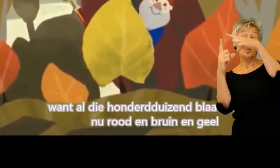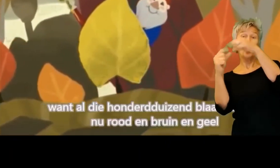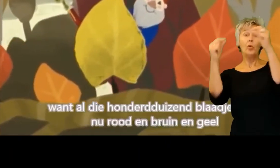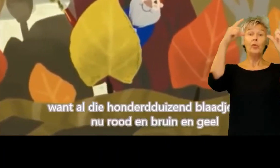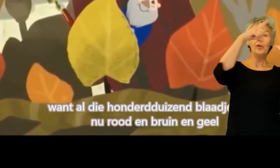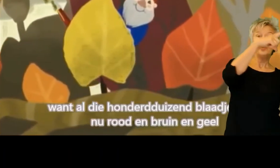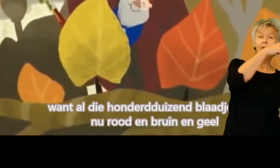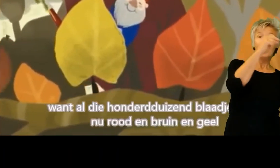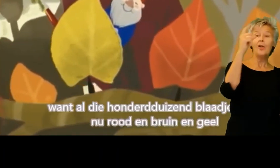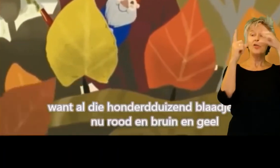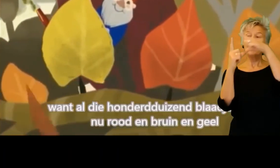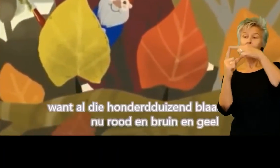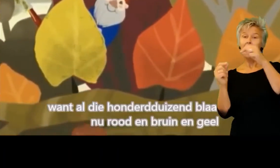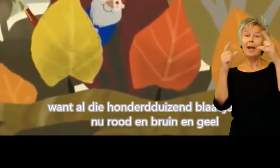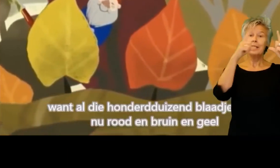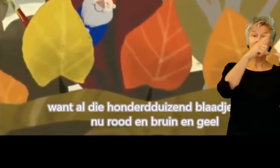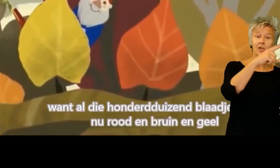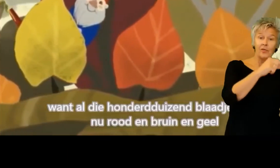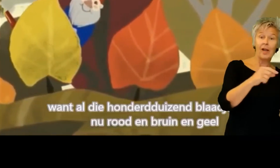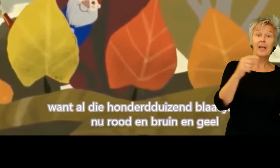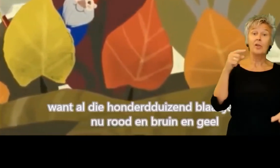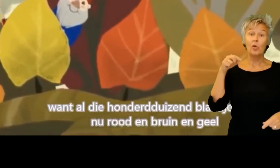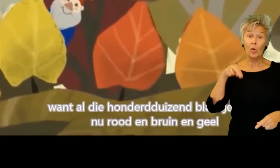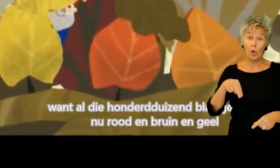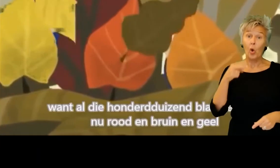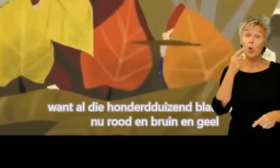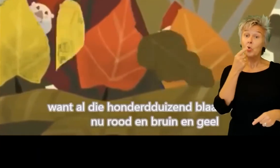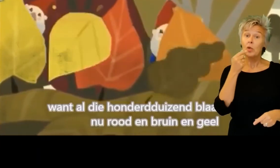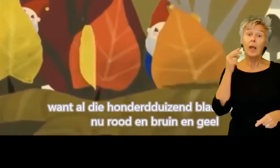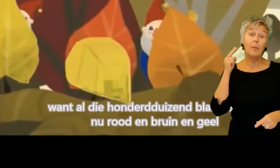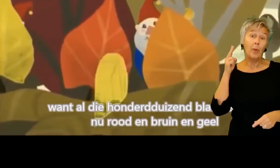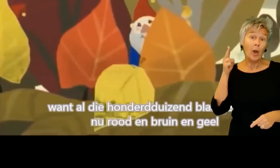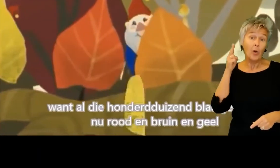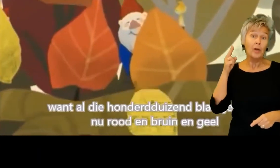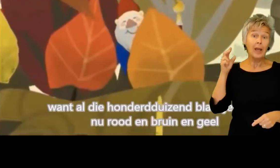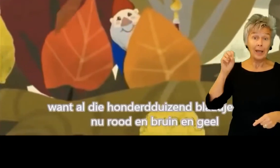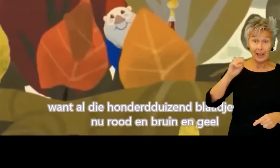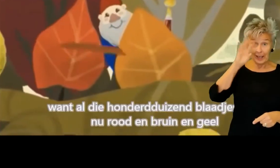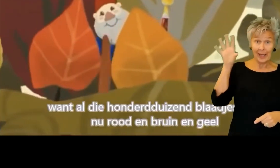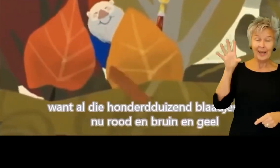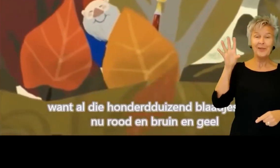honderdduizend blaadjes zijn nu rood en bruin en geel.